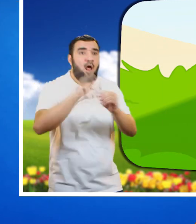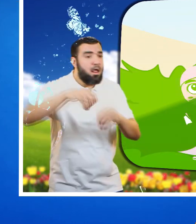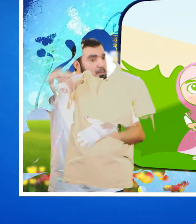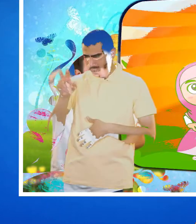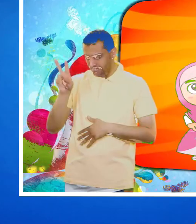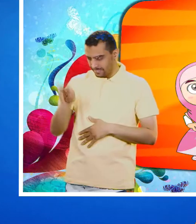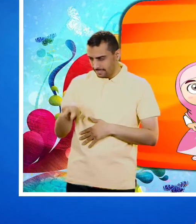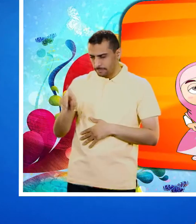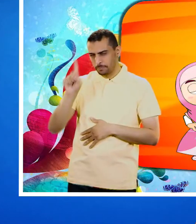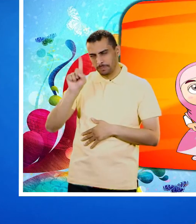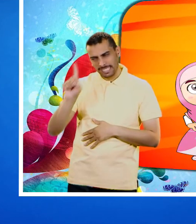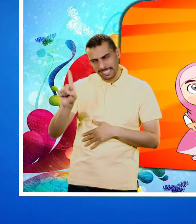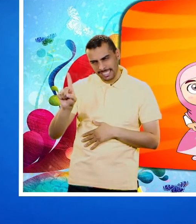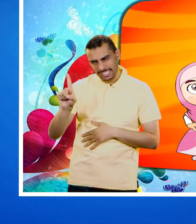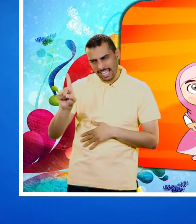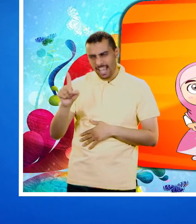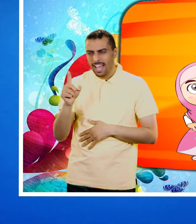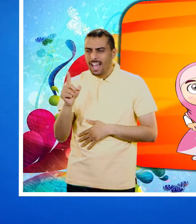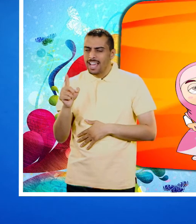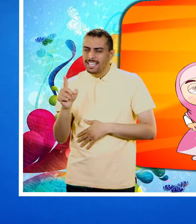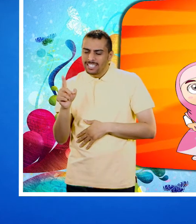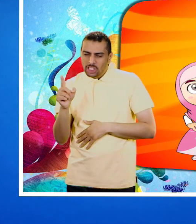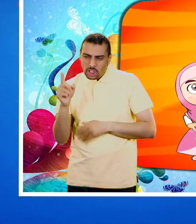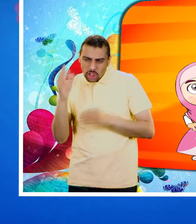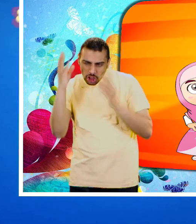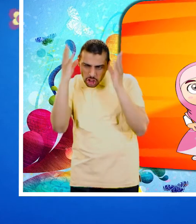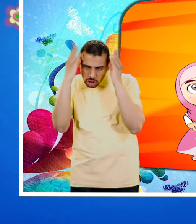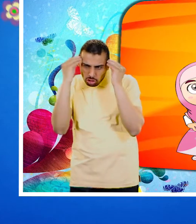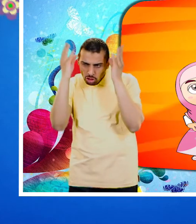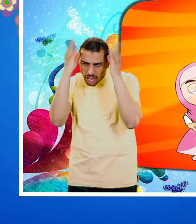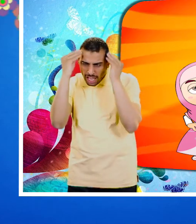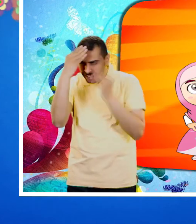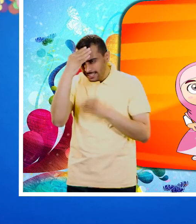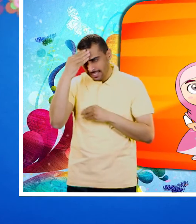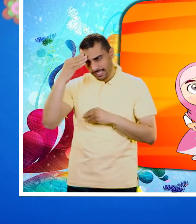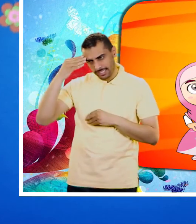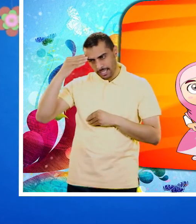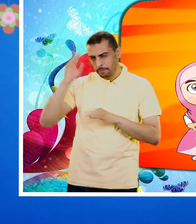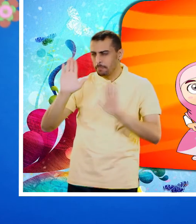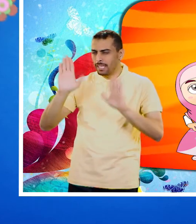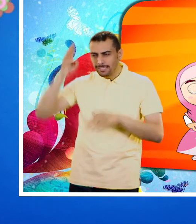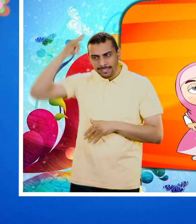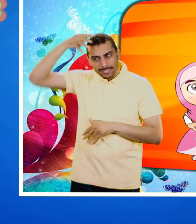لكن ماذا لو أظهرت جزءا من شعرك الجميل من تحت